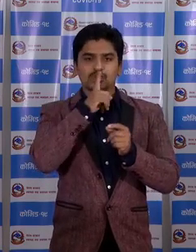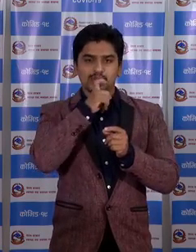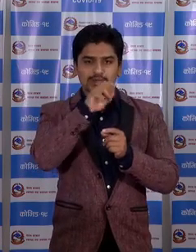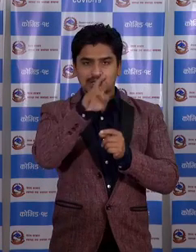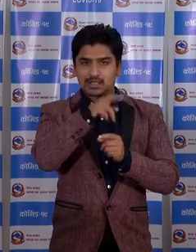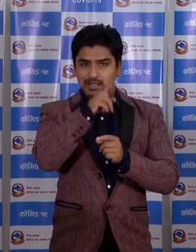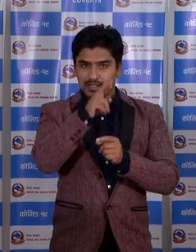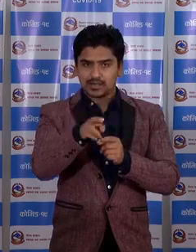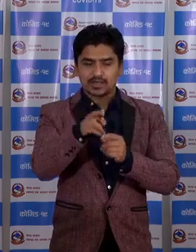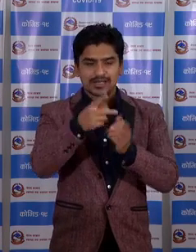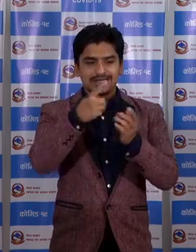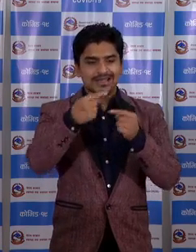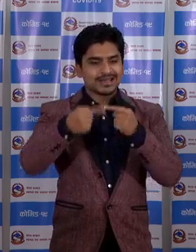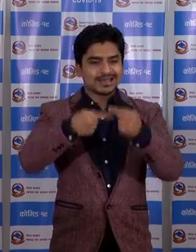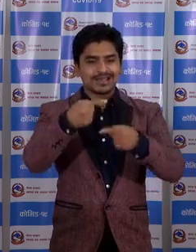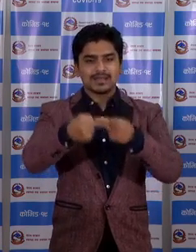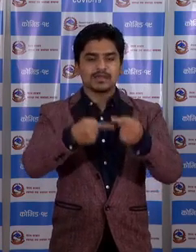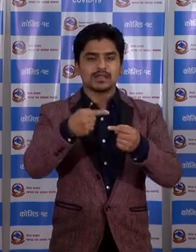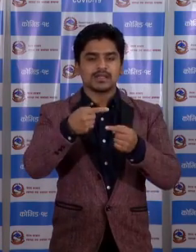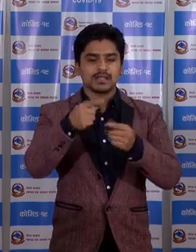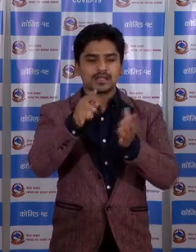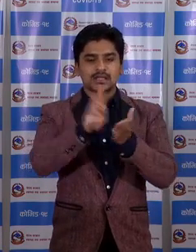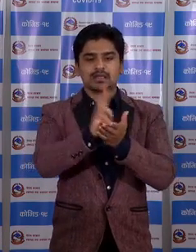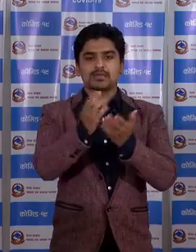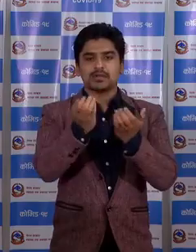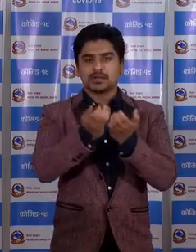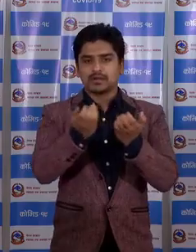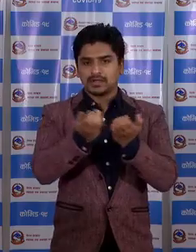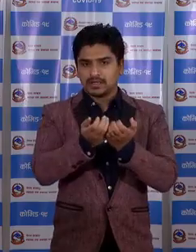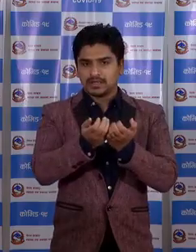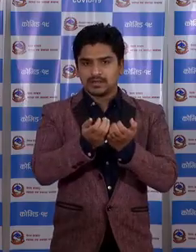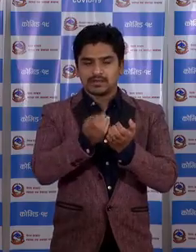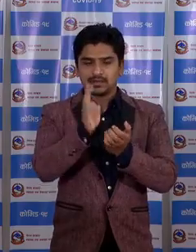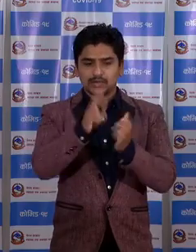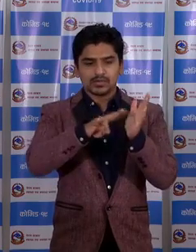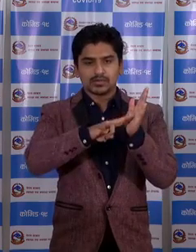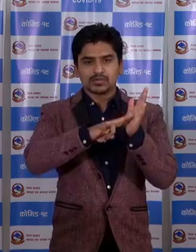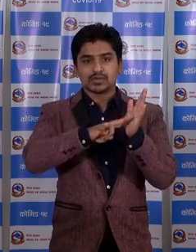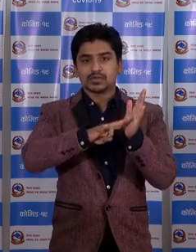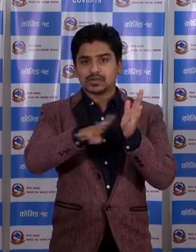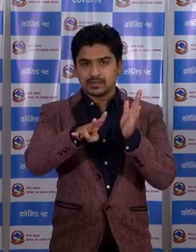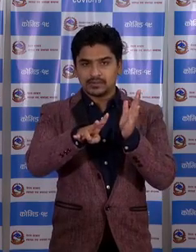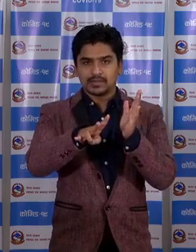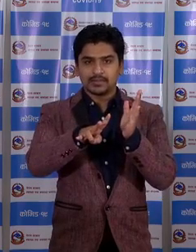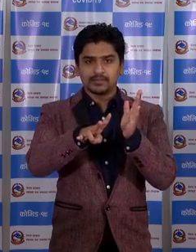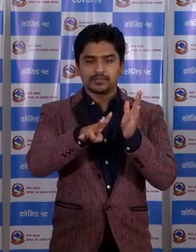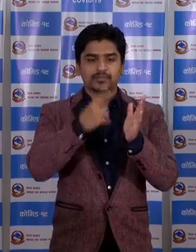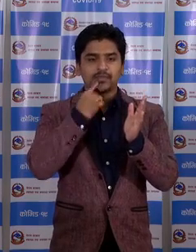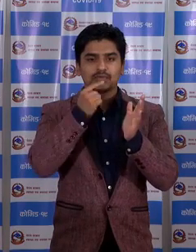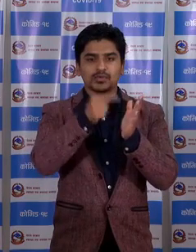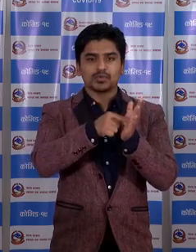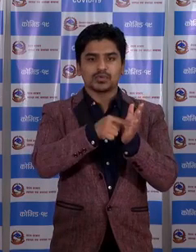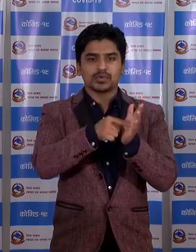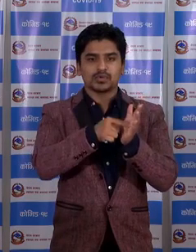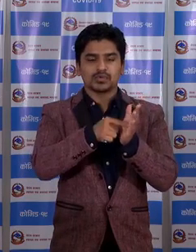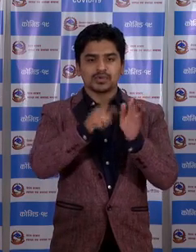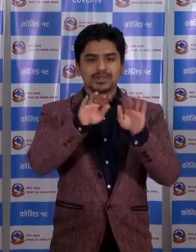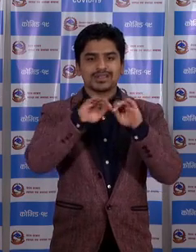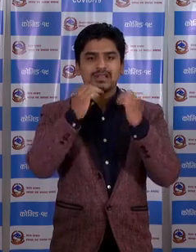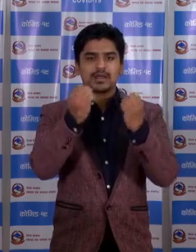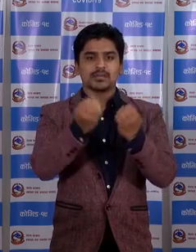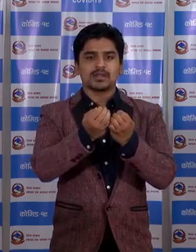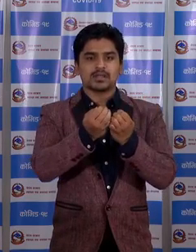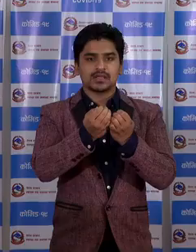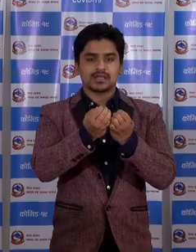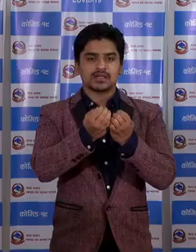तथा नीमित रिपोर्टिंग गर्ने गरी सोसर्त मा तोकिये का सार्वजनिक